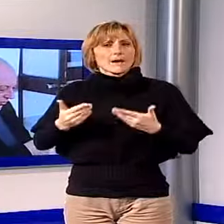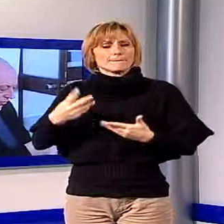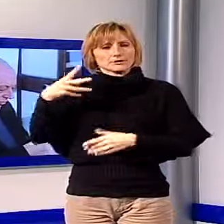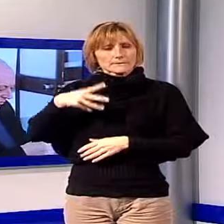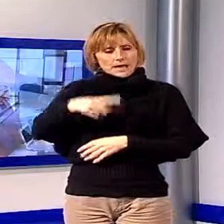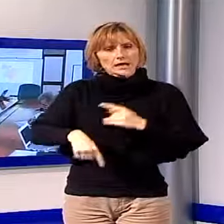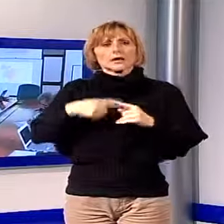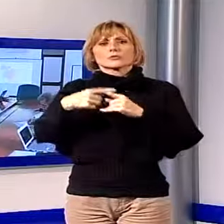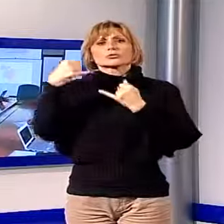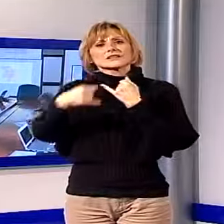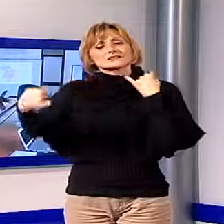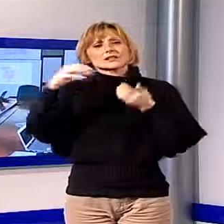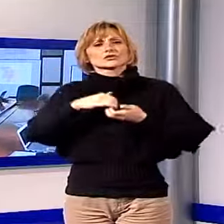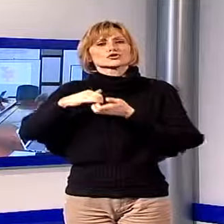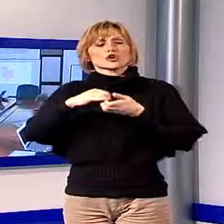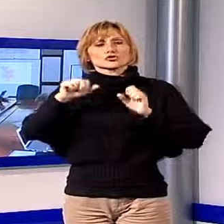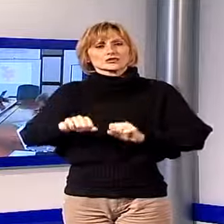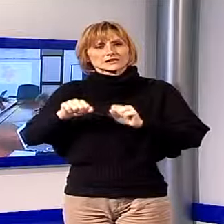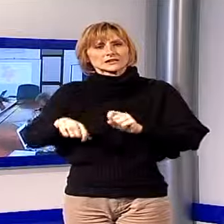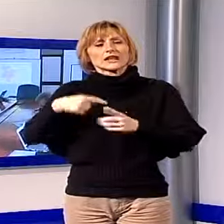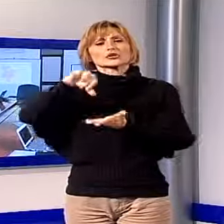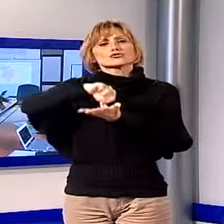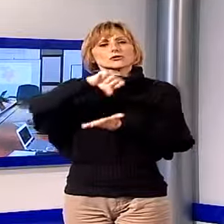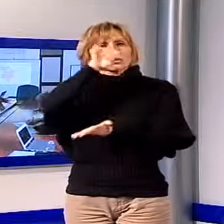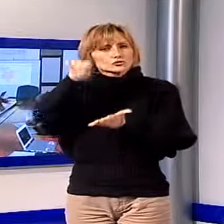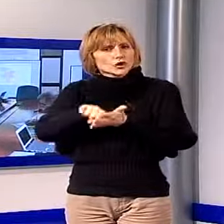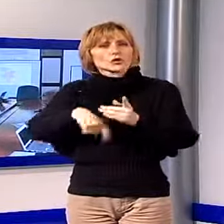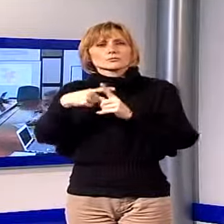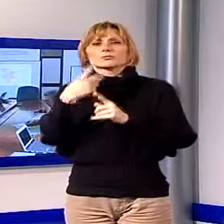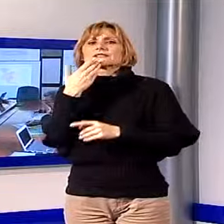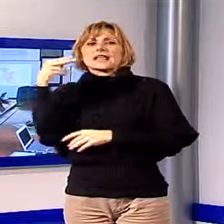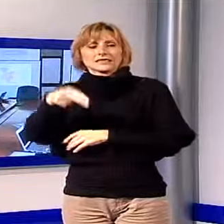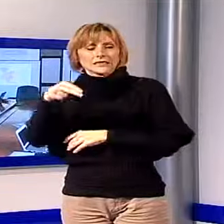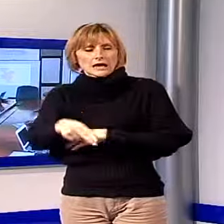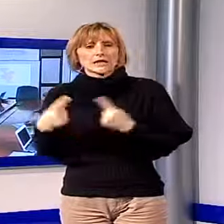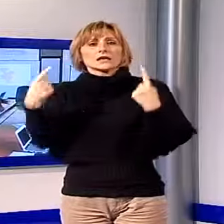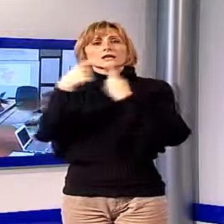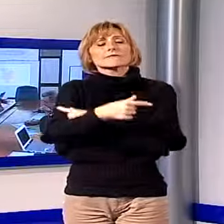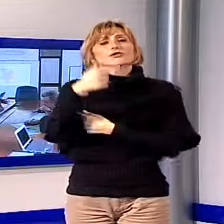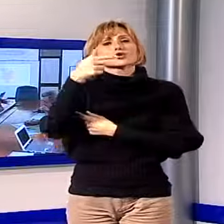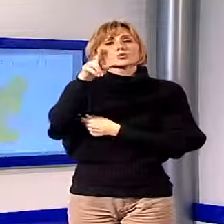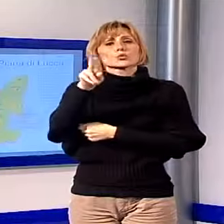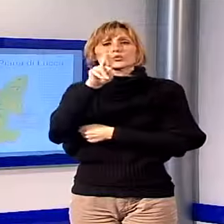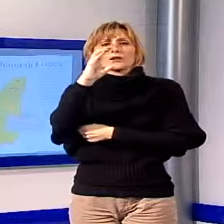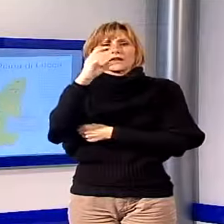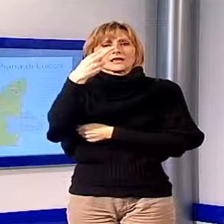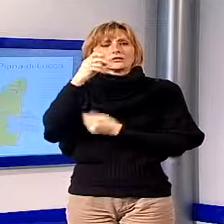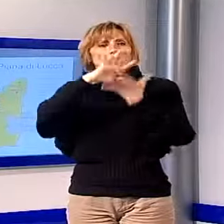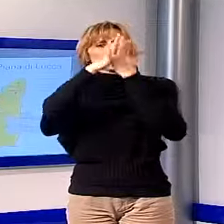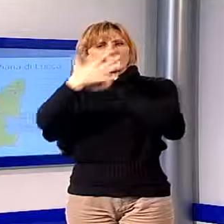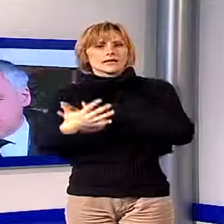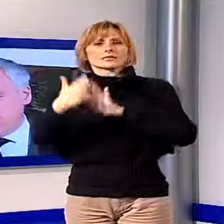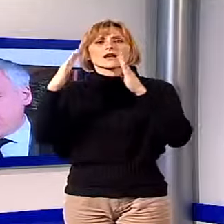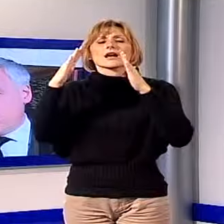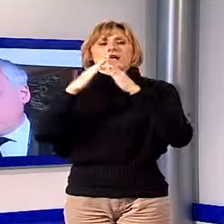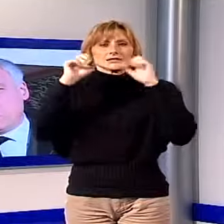distretti sociosanitari del centro storico e di Sant'Anna, mentre per quello del Turchetto c'è l'ipotesi di trasformazione in casa della salute.